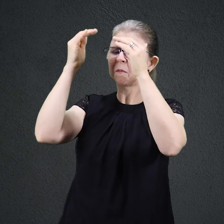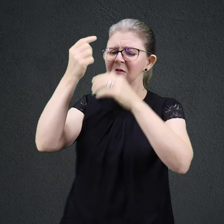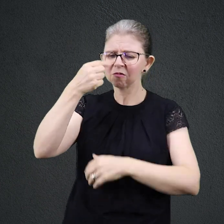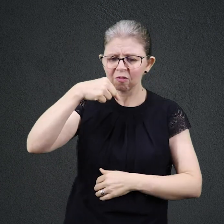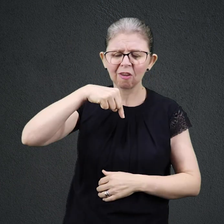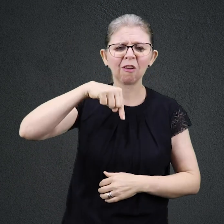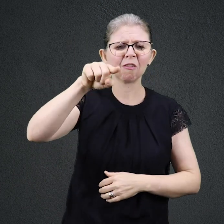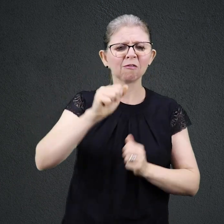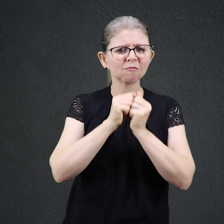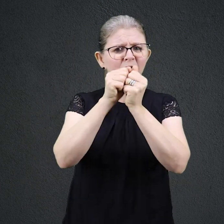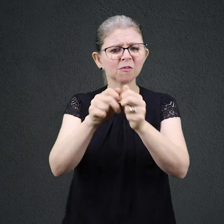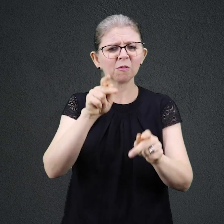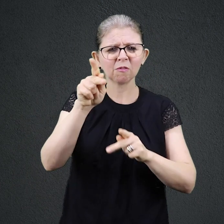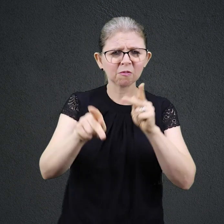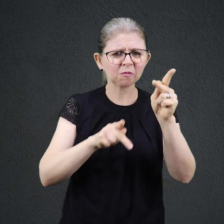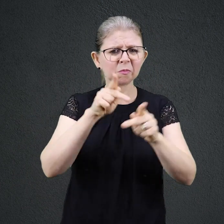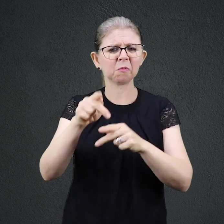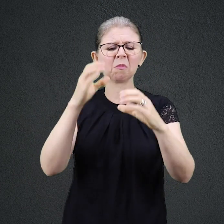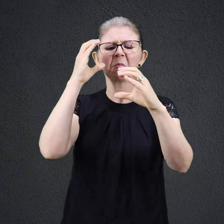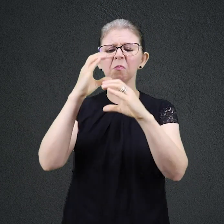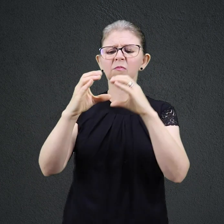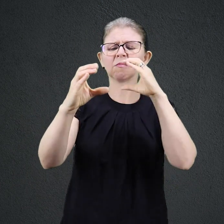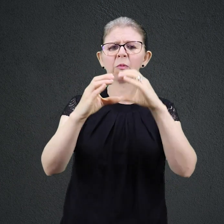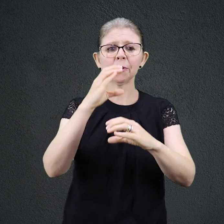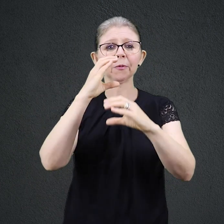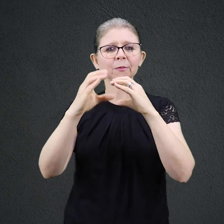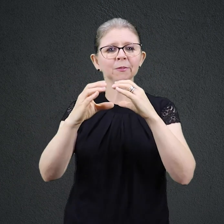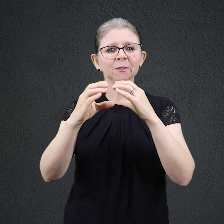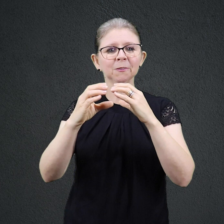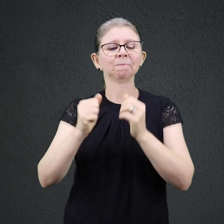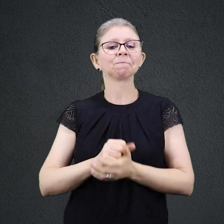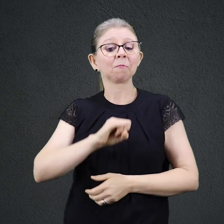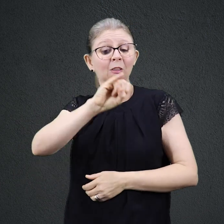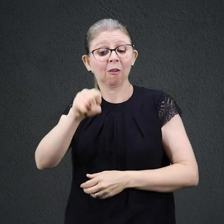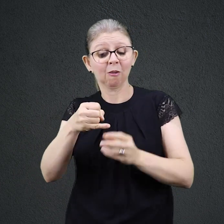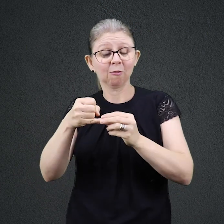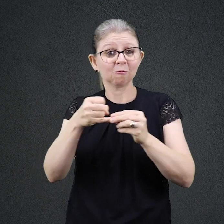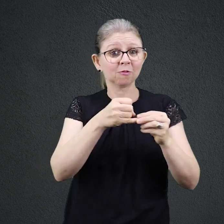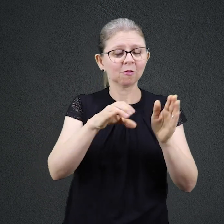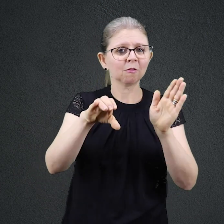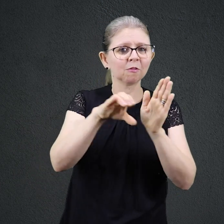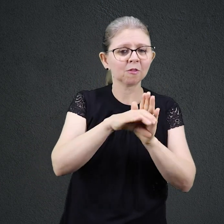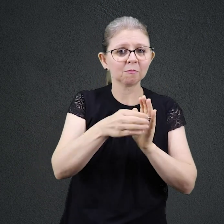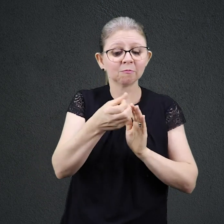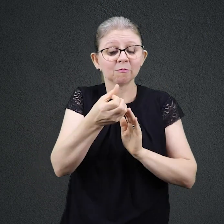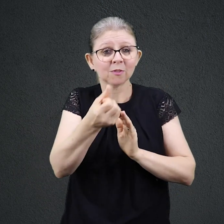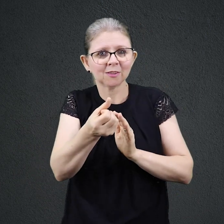tocando trombetas, Josué 6. Viu seus muros caírem e assim pôde conquistar a cidade. Quando